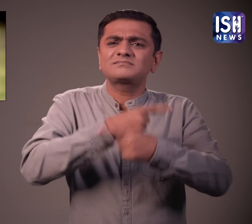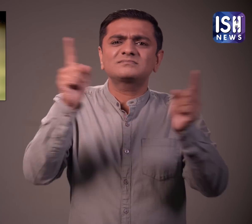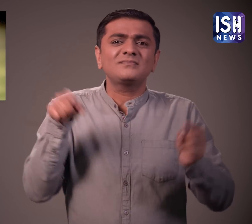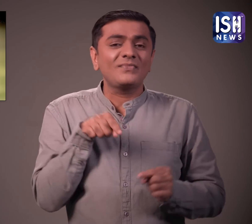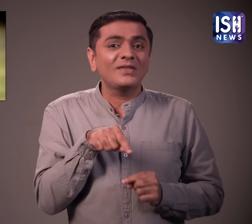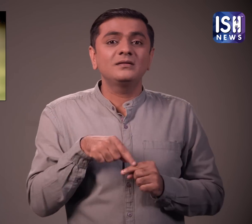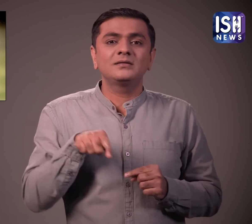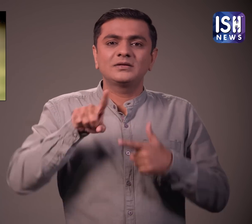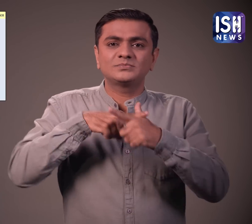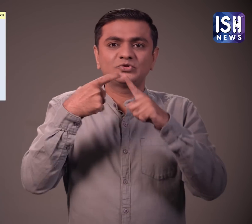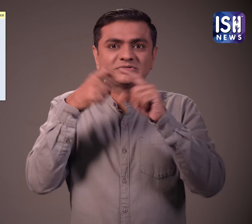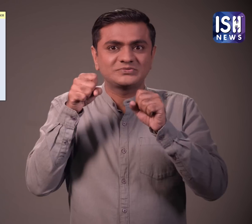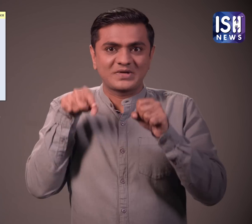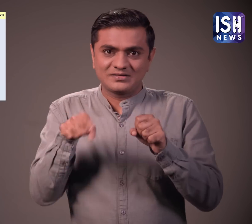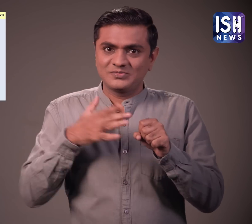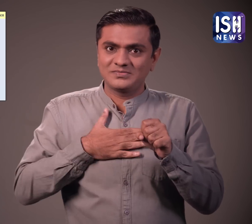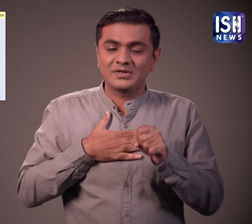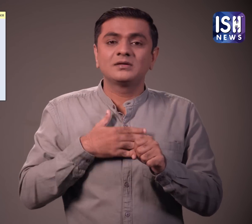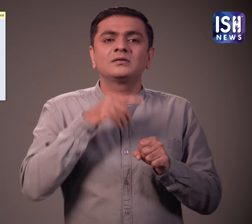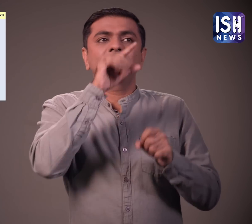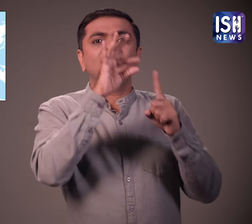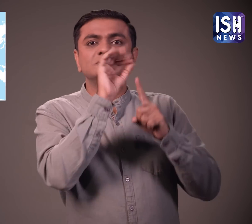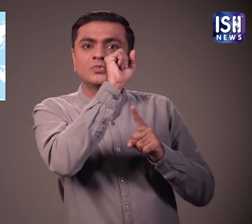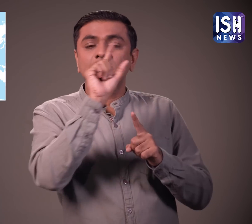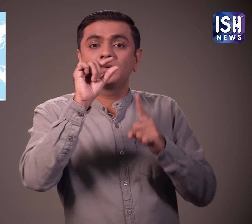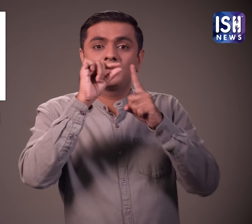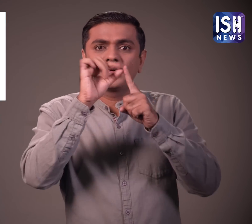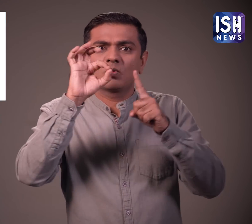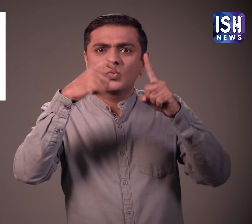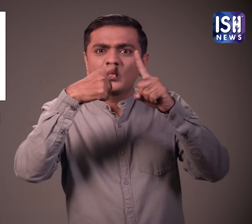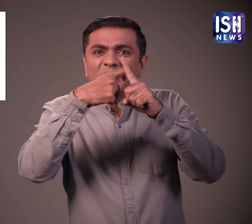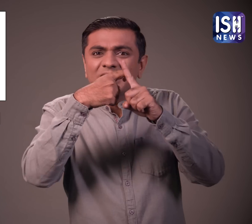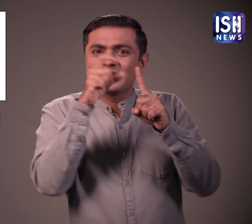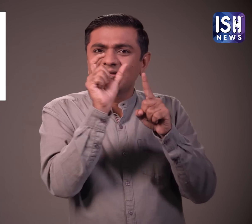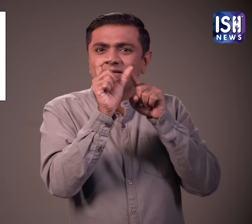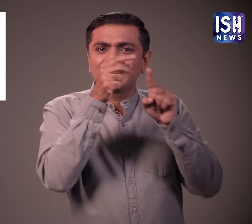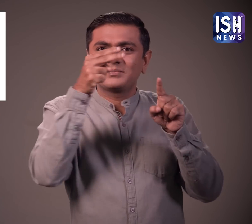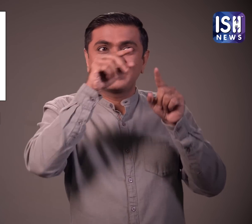कि पाकिस्तान ने पियोके पर अवैद रूप से कबजा कर लिया है